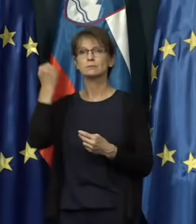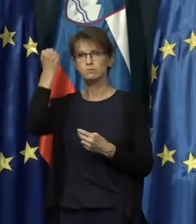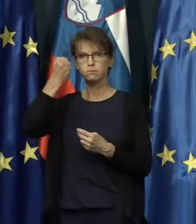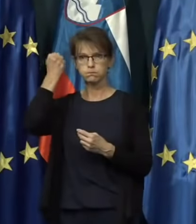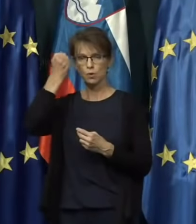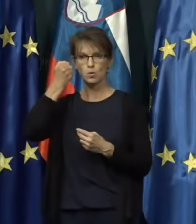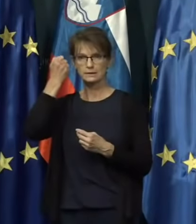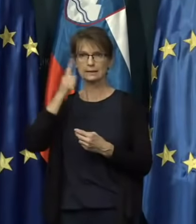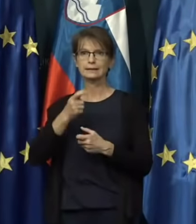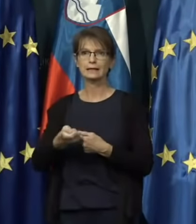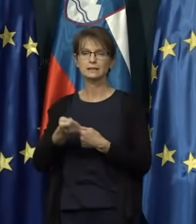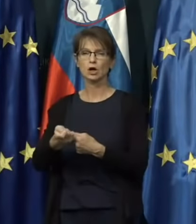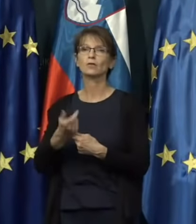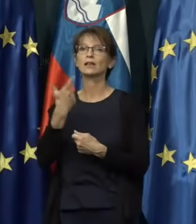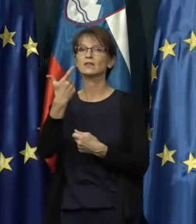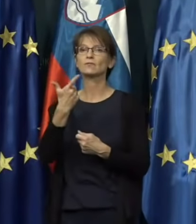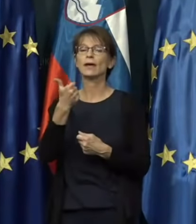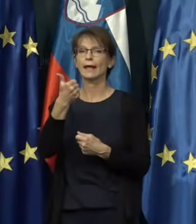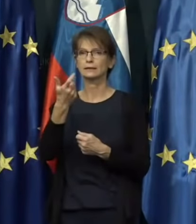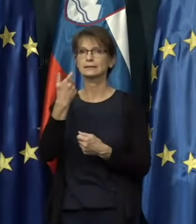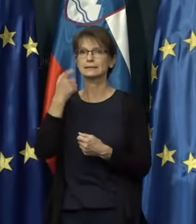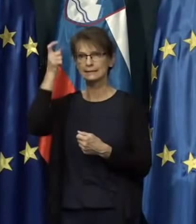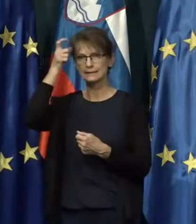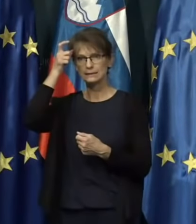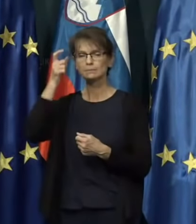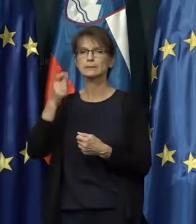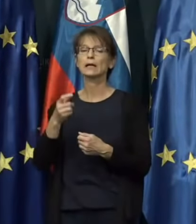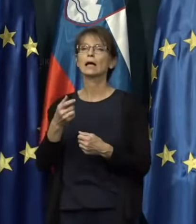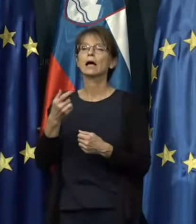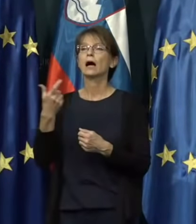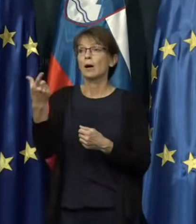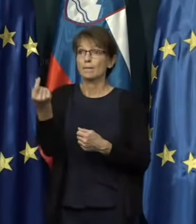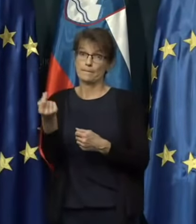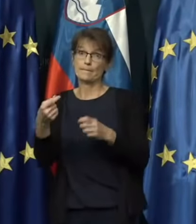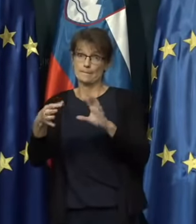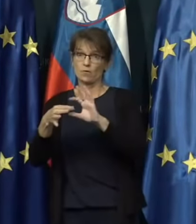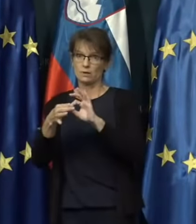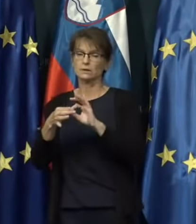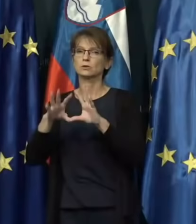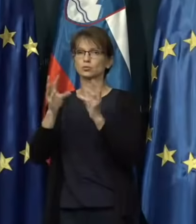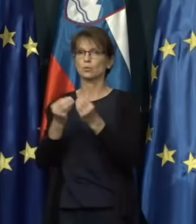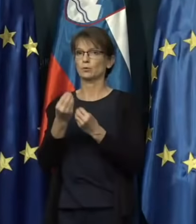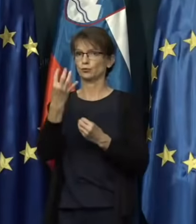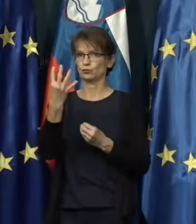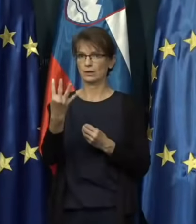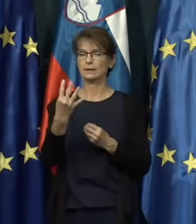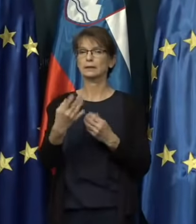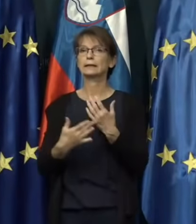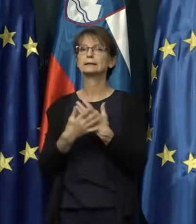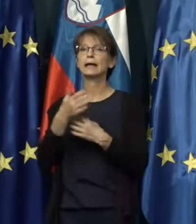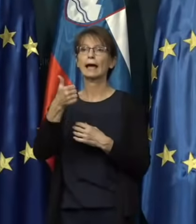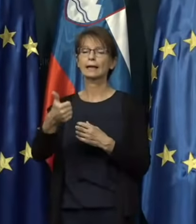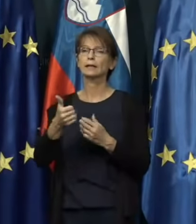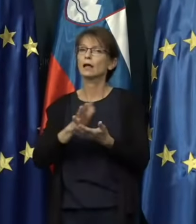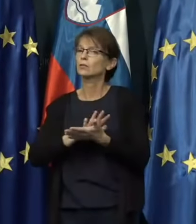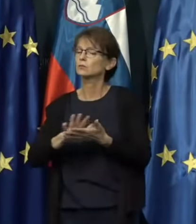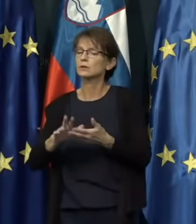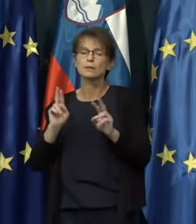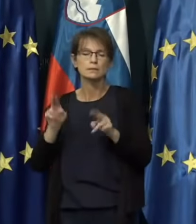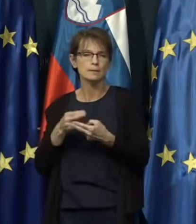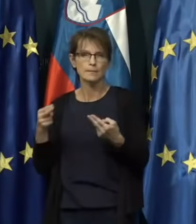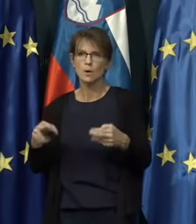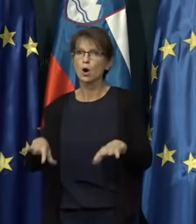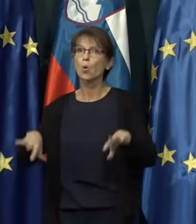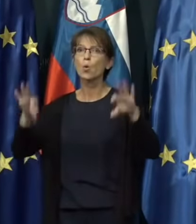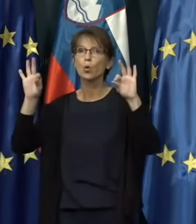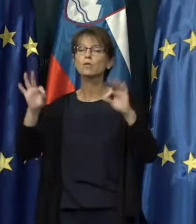in Hrcegovine, eden iz Srbije, eden je z njima povezan, tako so skupaj štiri. Za enega enostavno ni mogoče